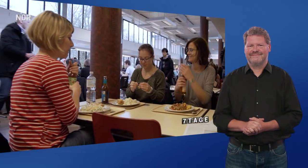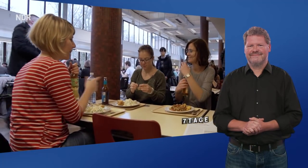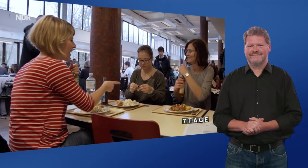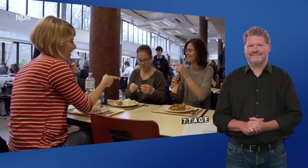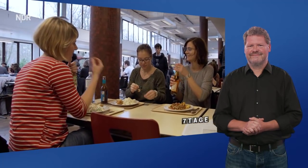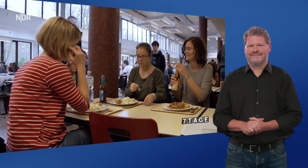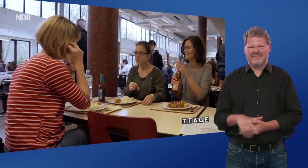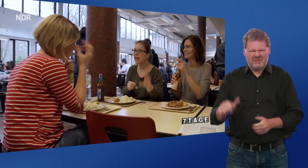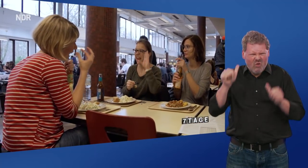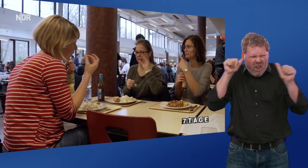Ist das hier zu laut?